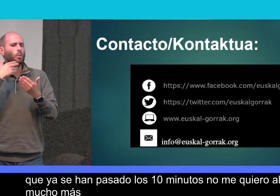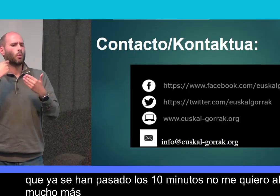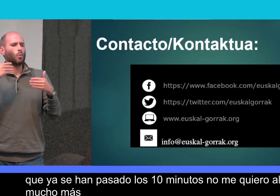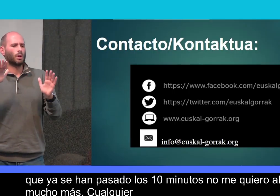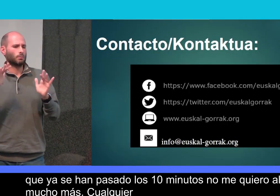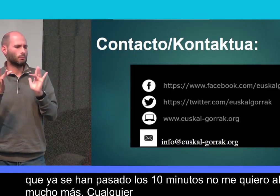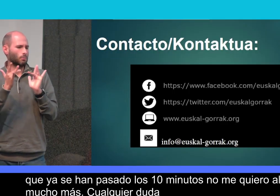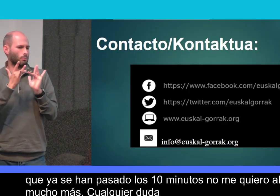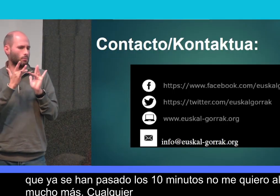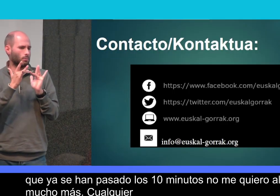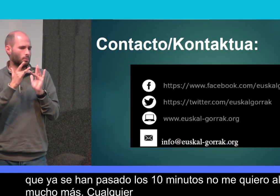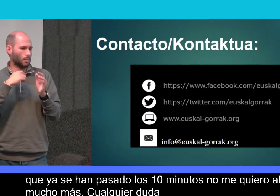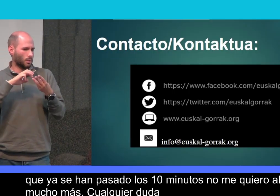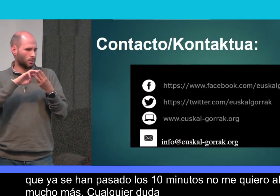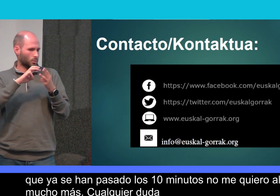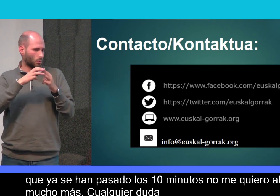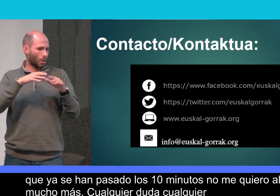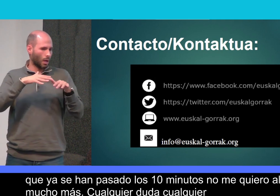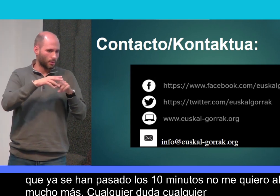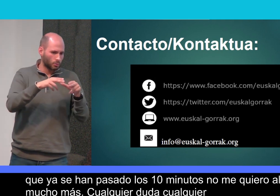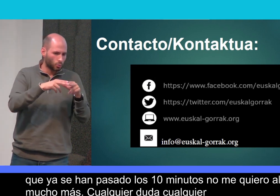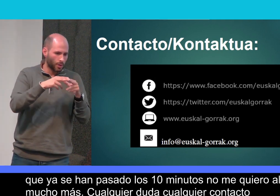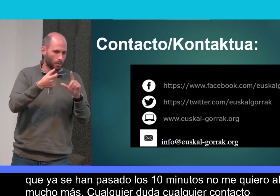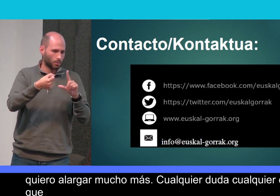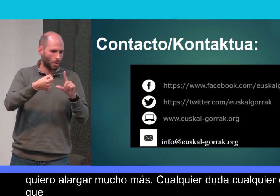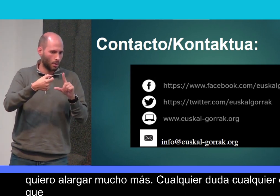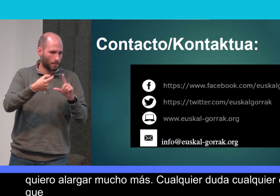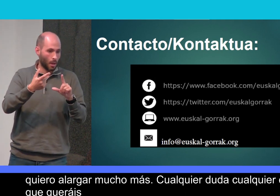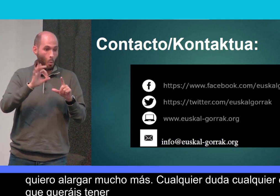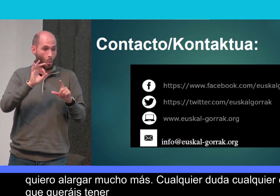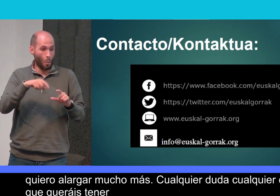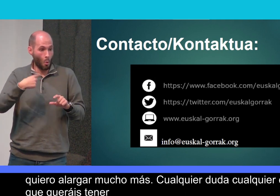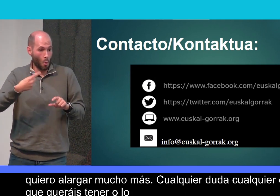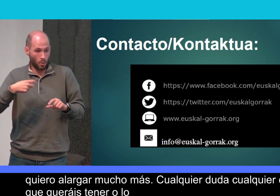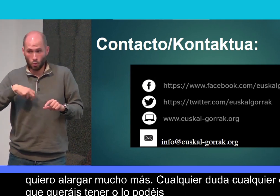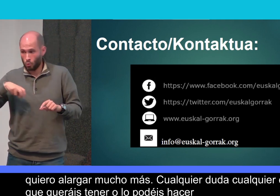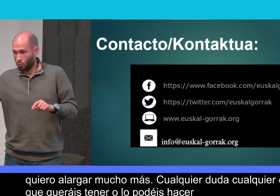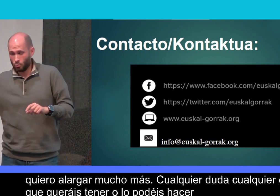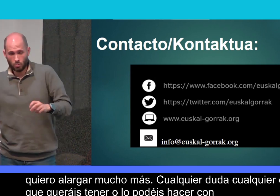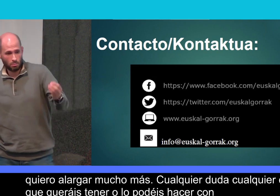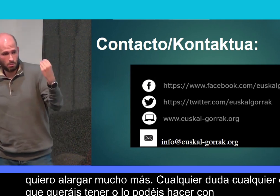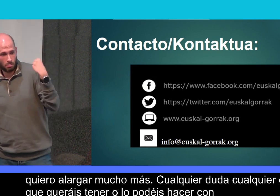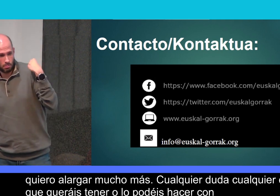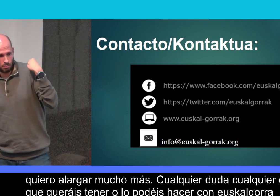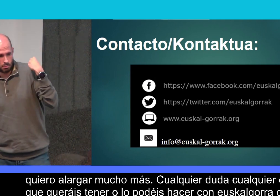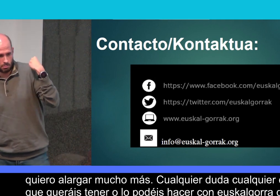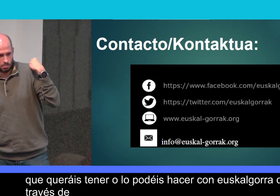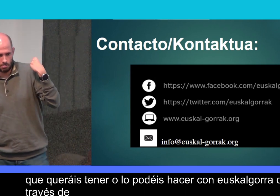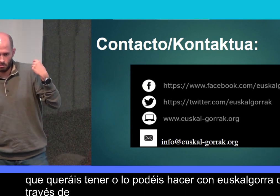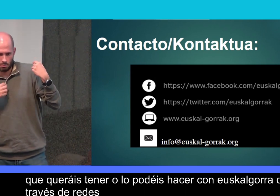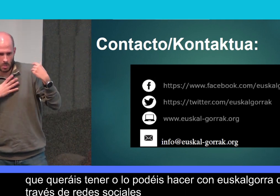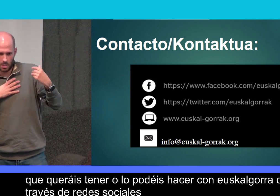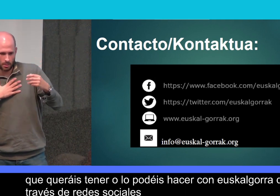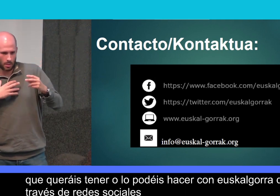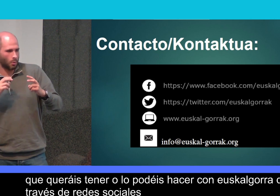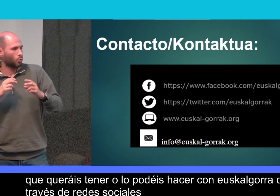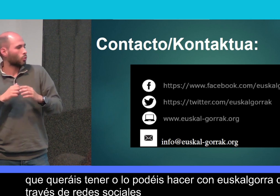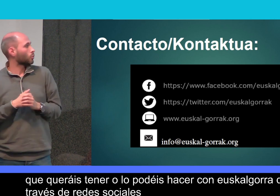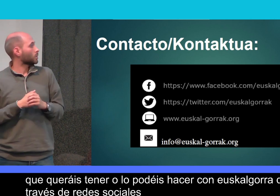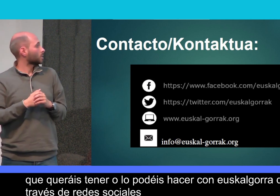Cualquier duda, cualquier contacto que queráis tener, lo podéis hacer con Euskal Gorra, que a través de redes sociales, conmigo a lo largo de